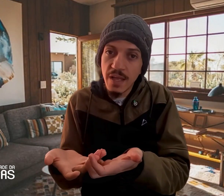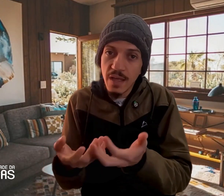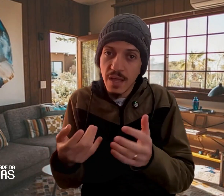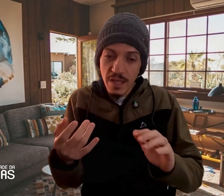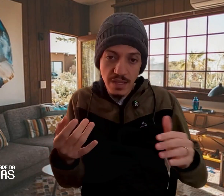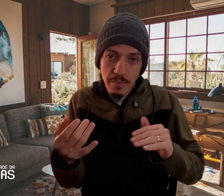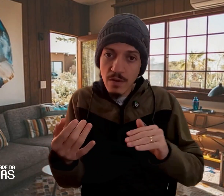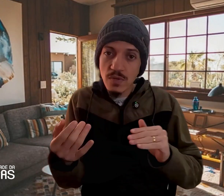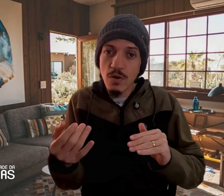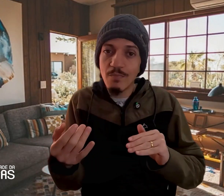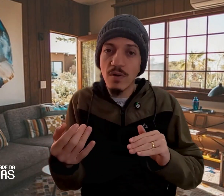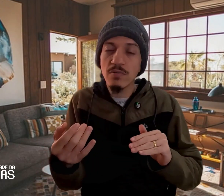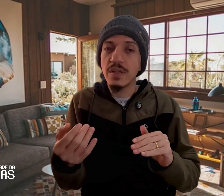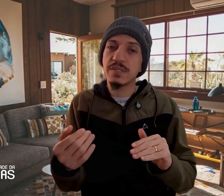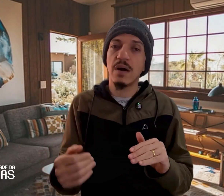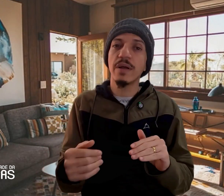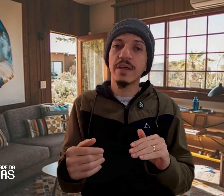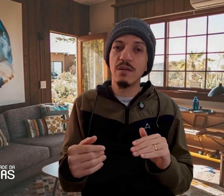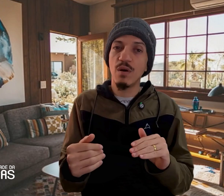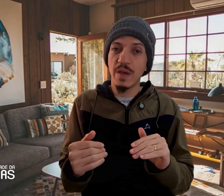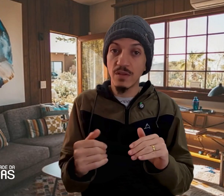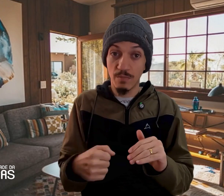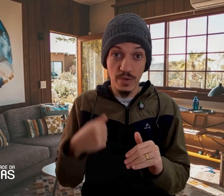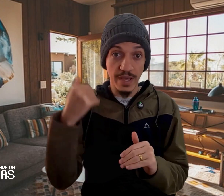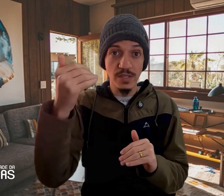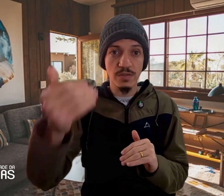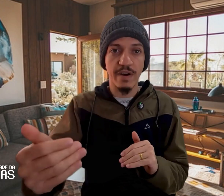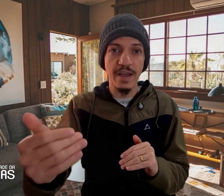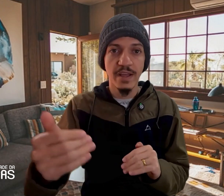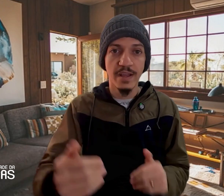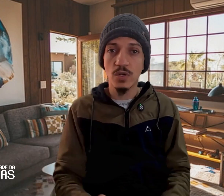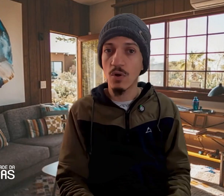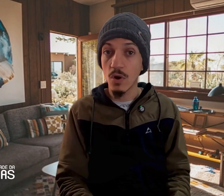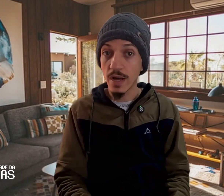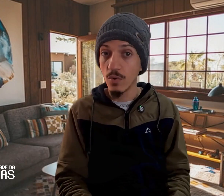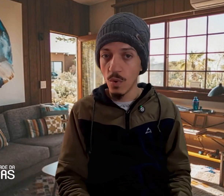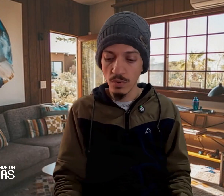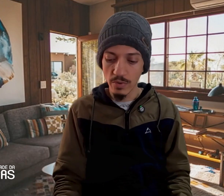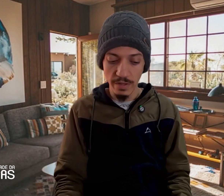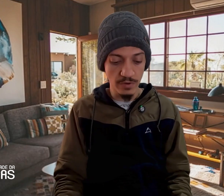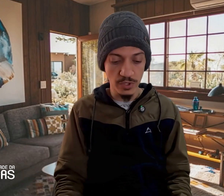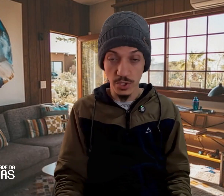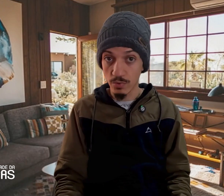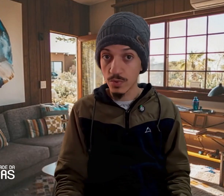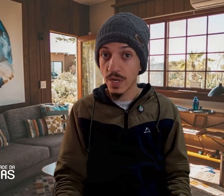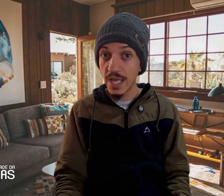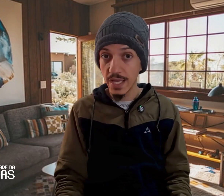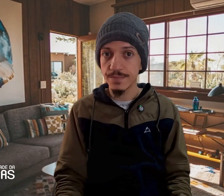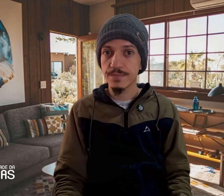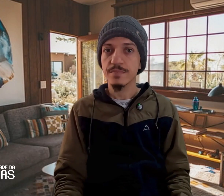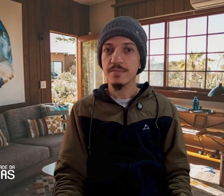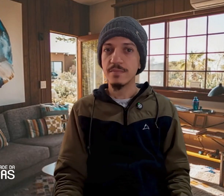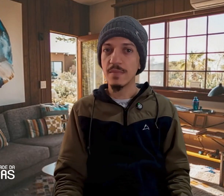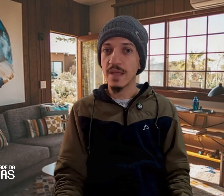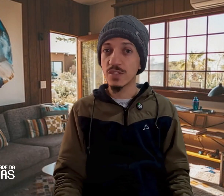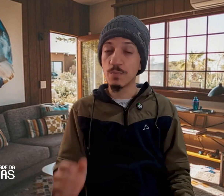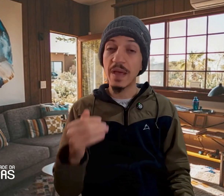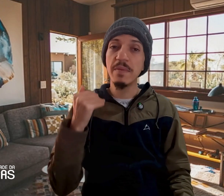e também com o seu ponto inicial naquele momento, porque isso vai te colocar num outro nível de jogo. E isso permite